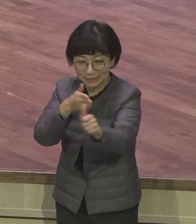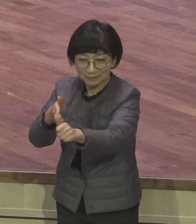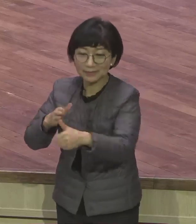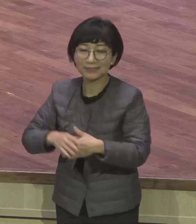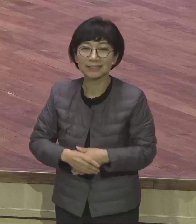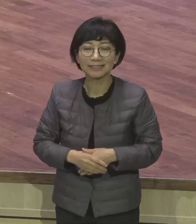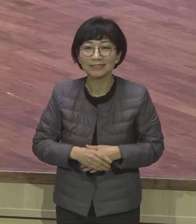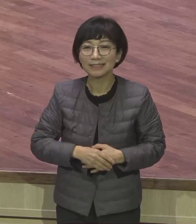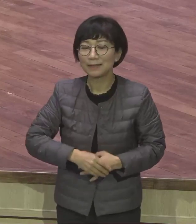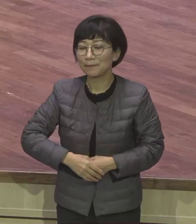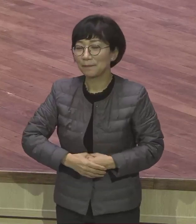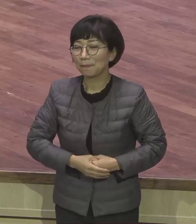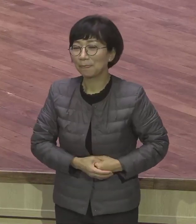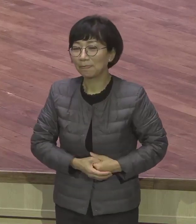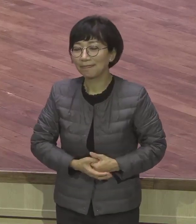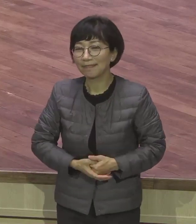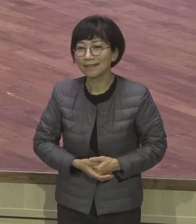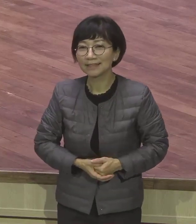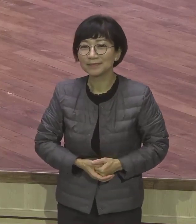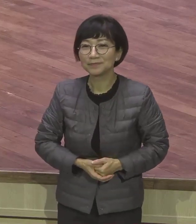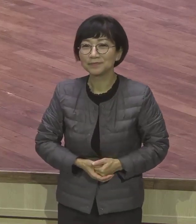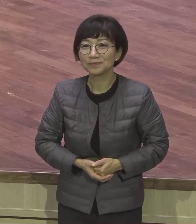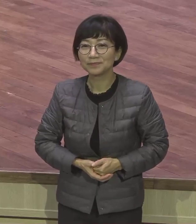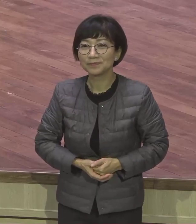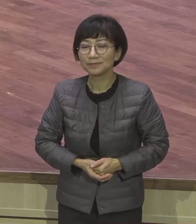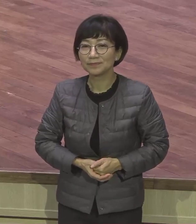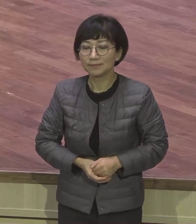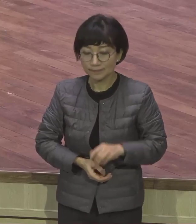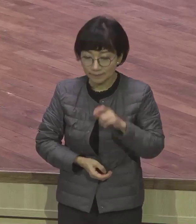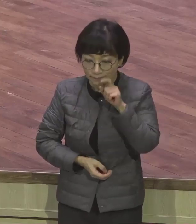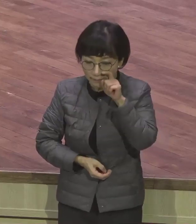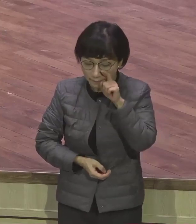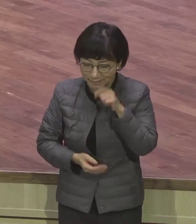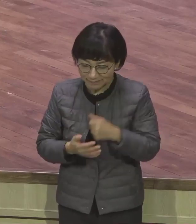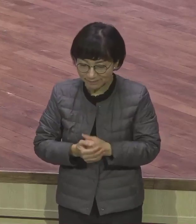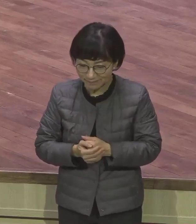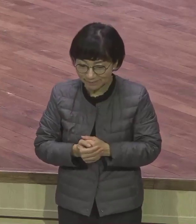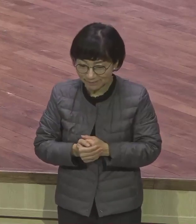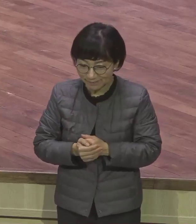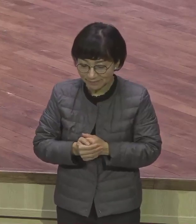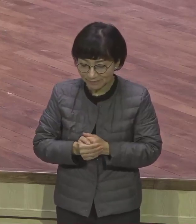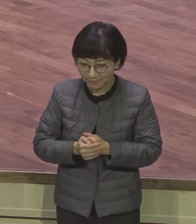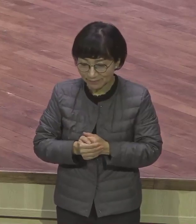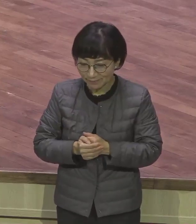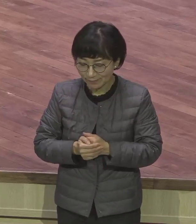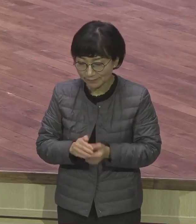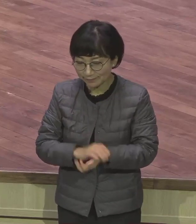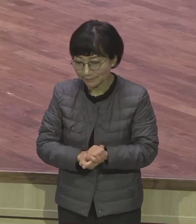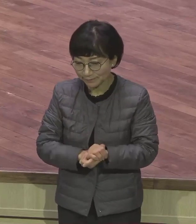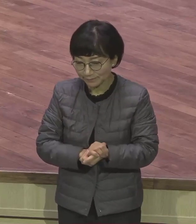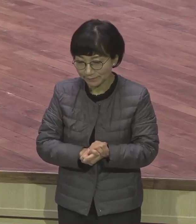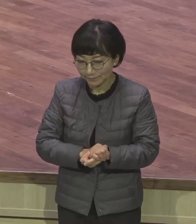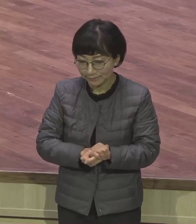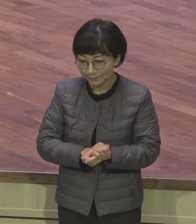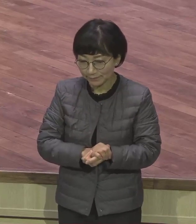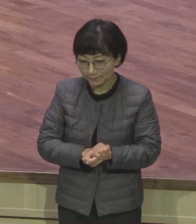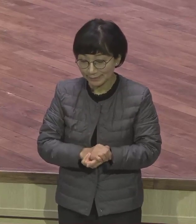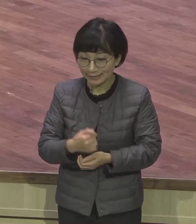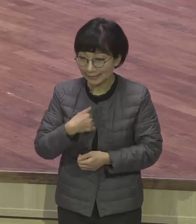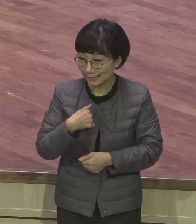것이 뭐냐 무엇으로 우리가 24시 할 거냐 24시 무엇으로 24시 할 거냐 제가 지난주 우리